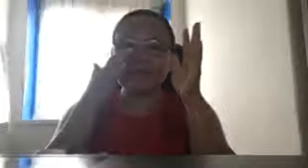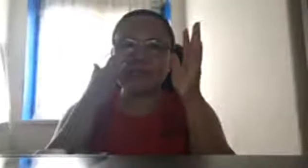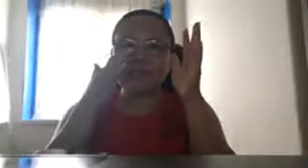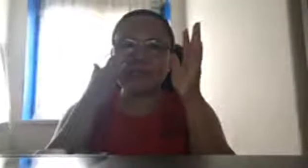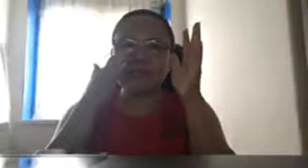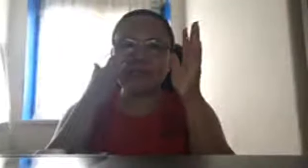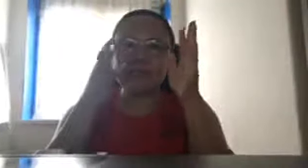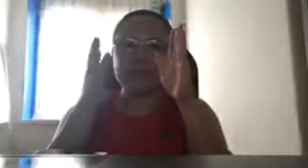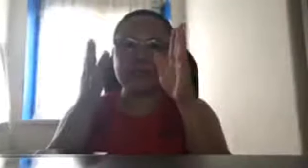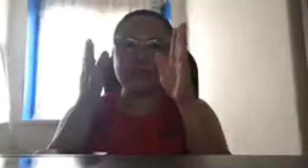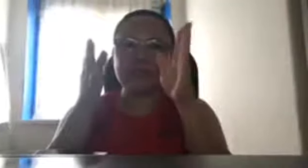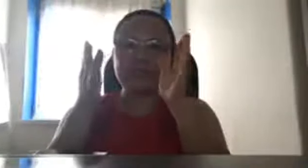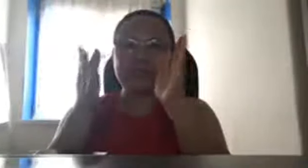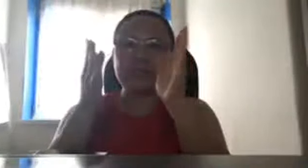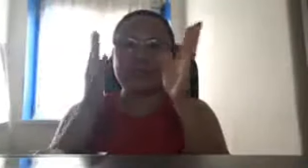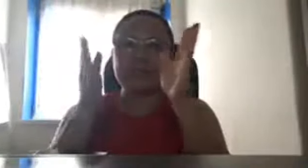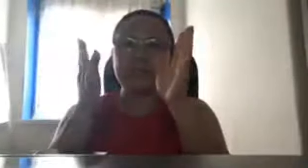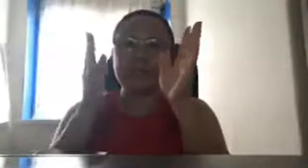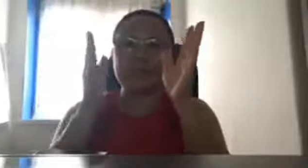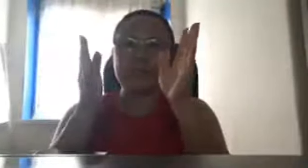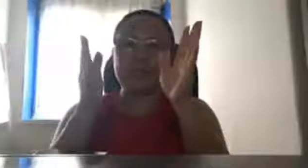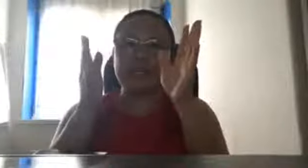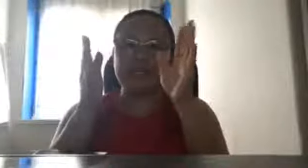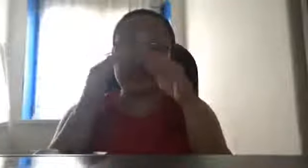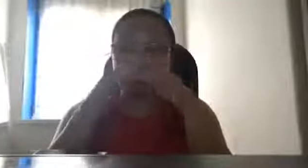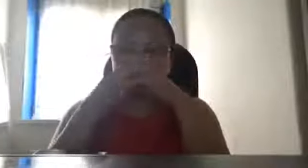dito sa may part ng,